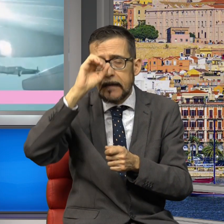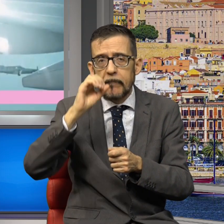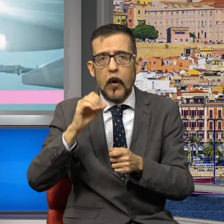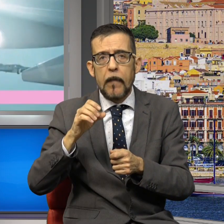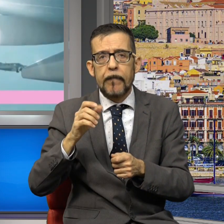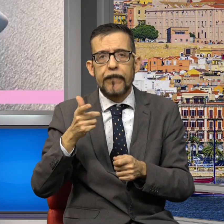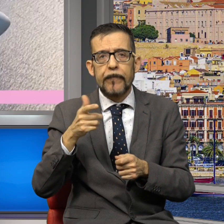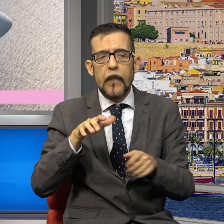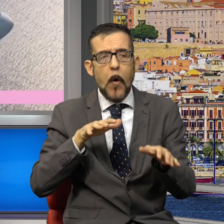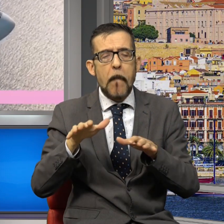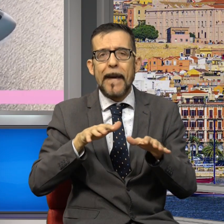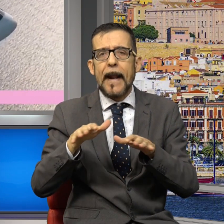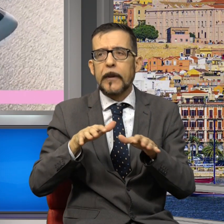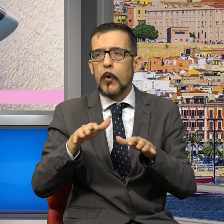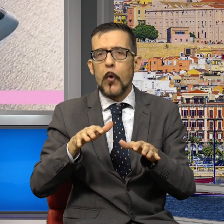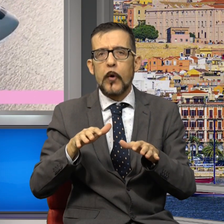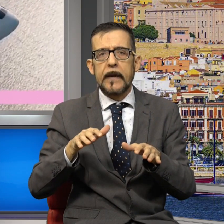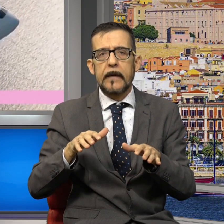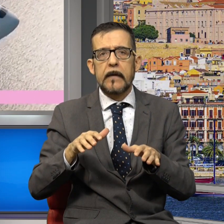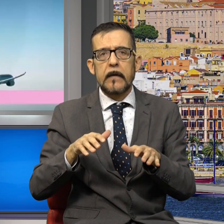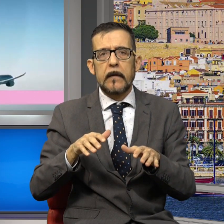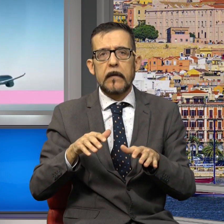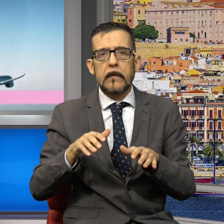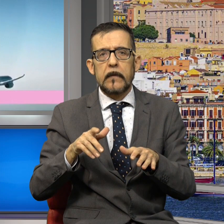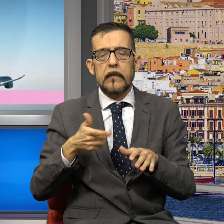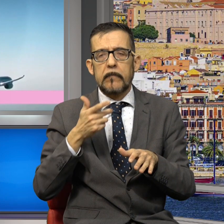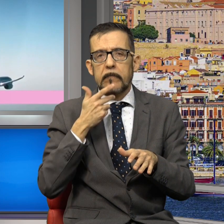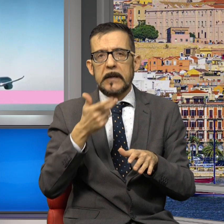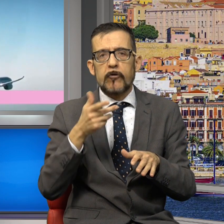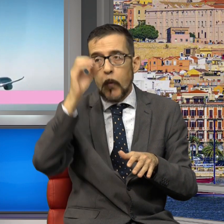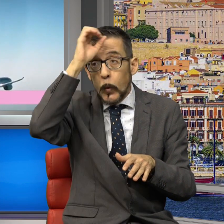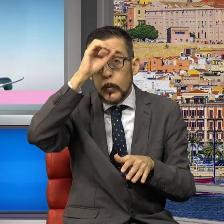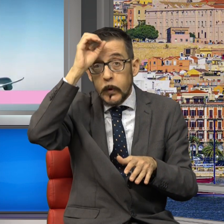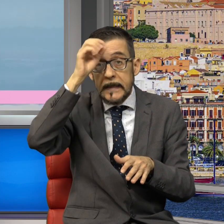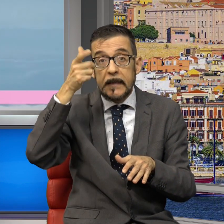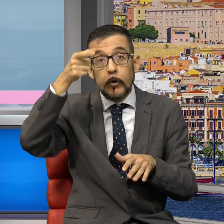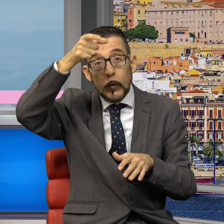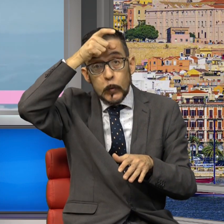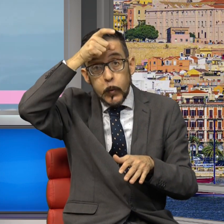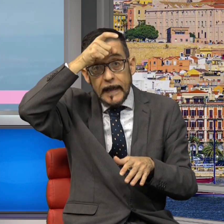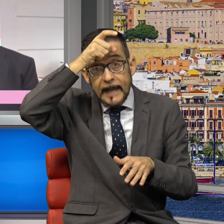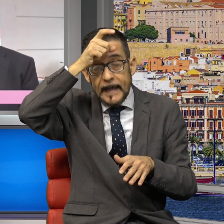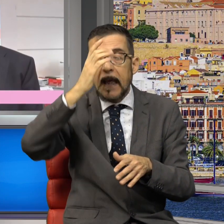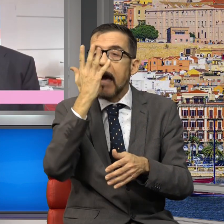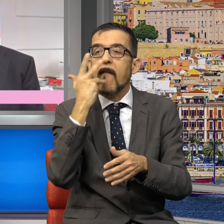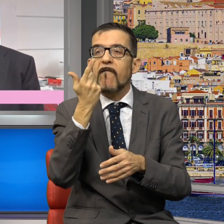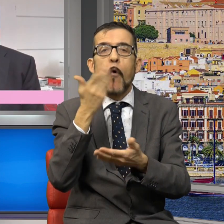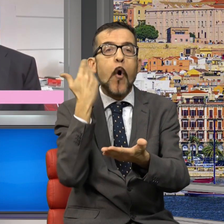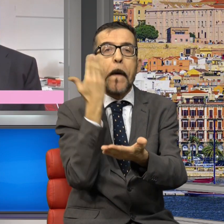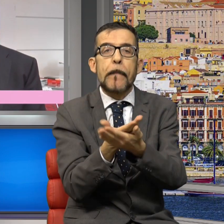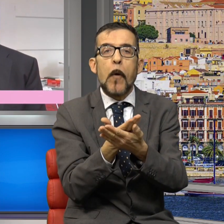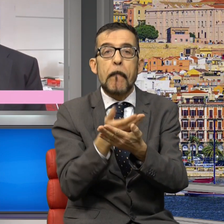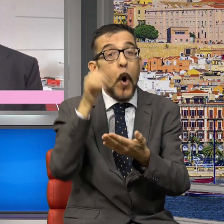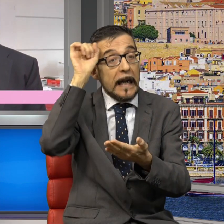turistici della Turchia che vogliono proporre la Sardegna come meta e come